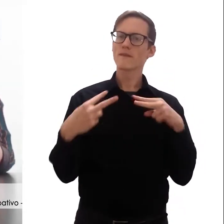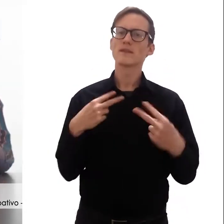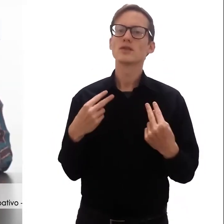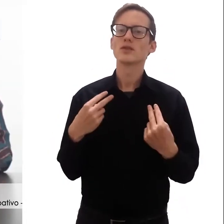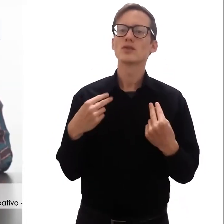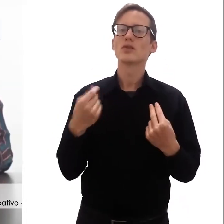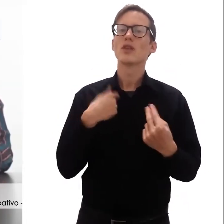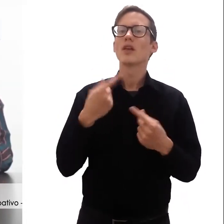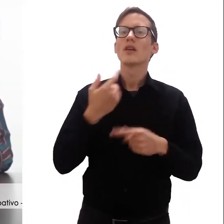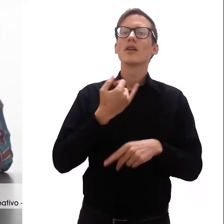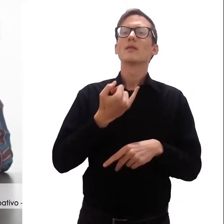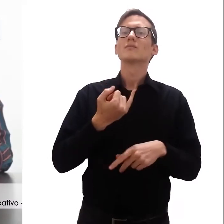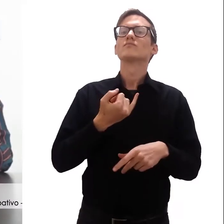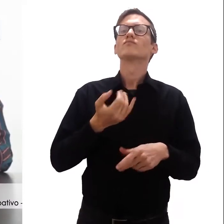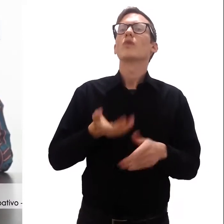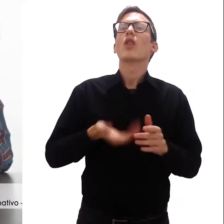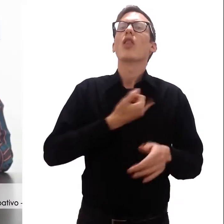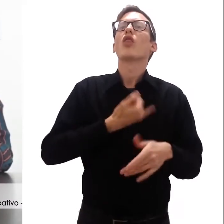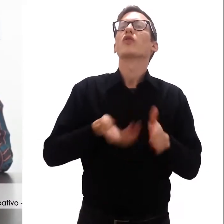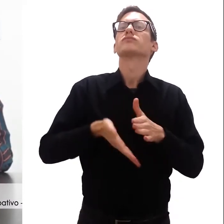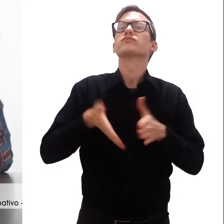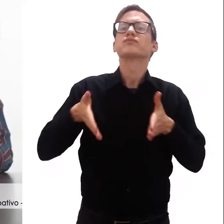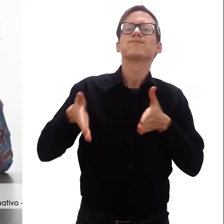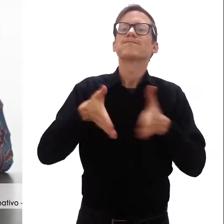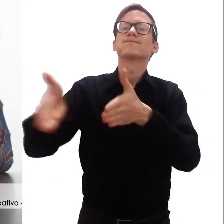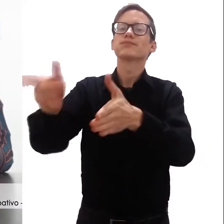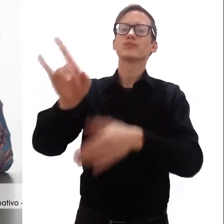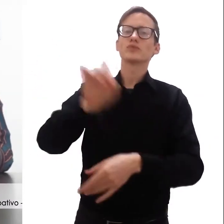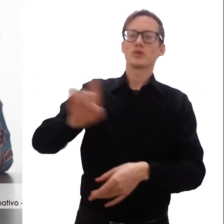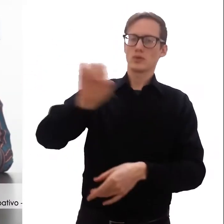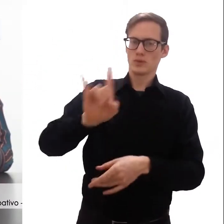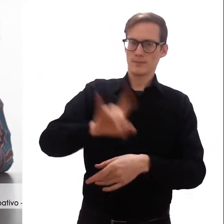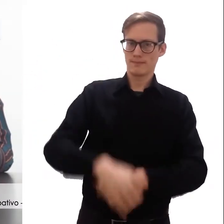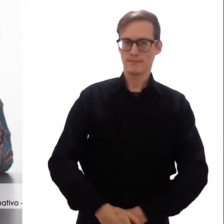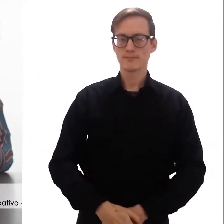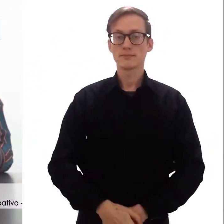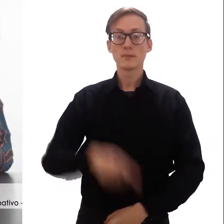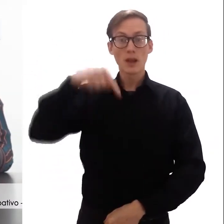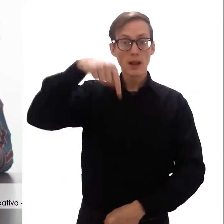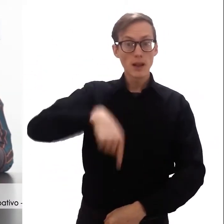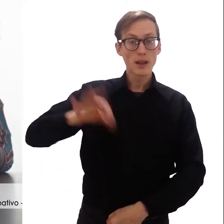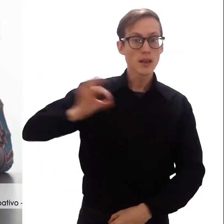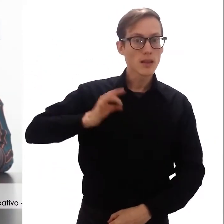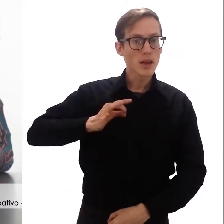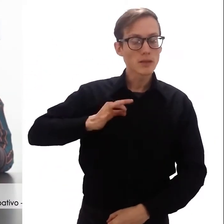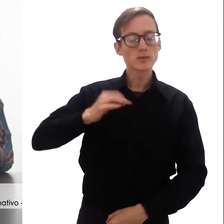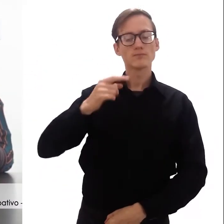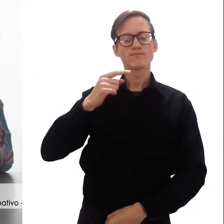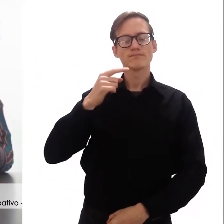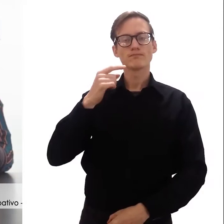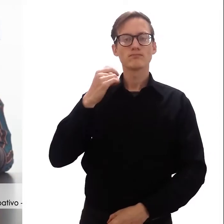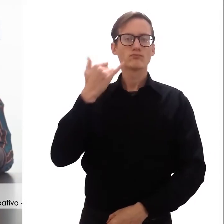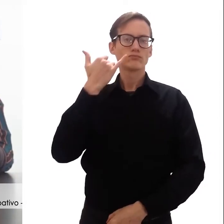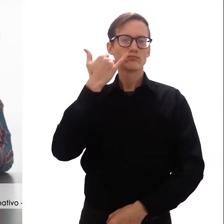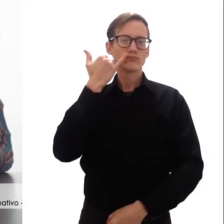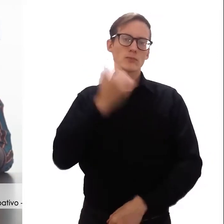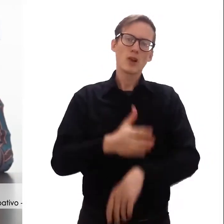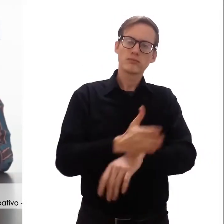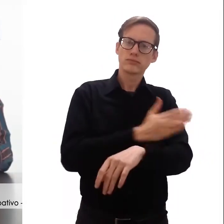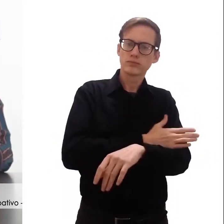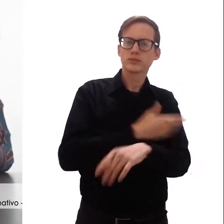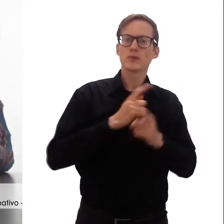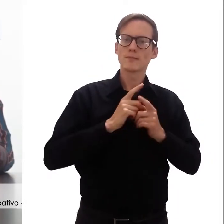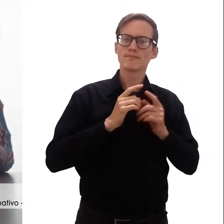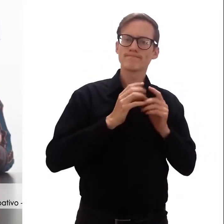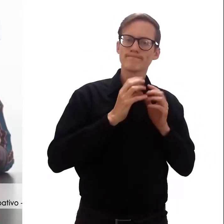hacia dónde queremos que vaya nuestra universidad. Este año teníamos ya pensado trabajar